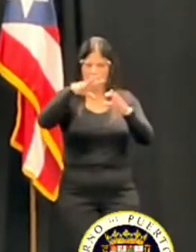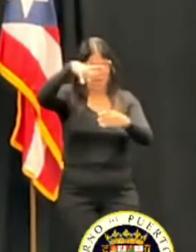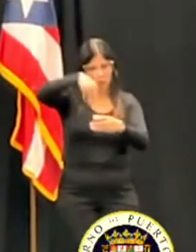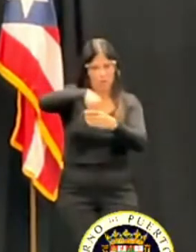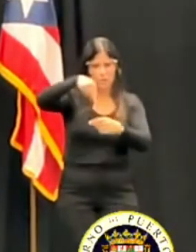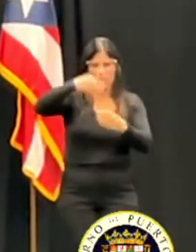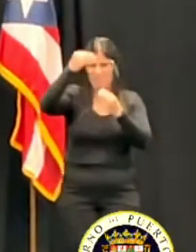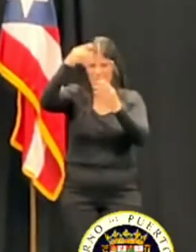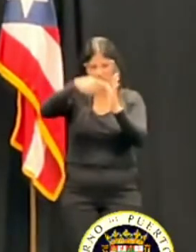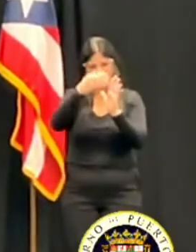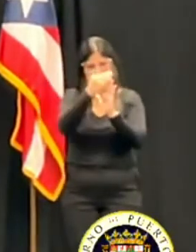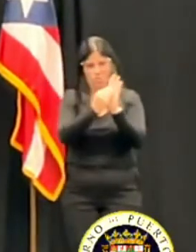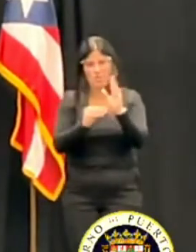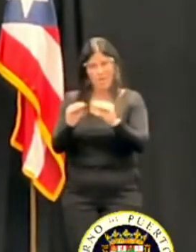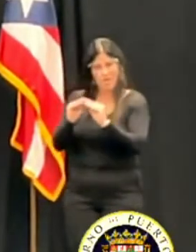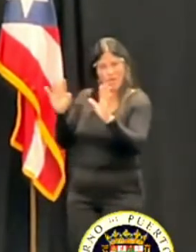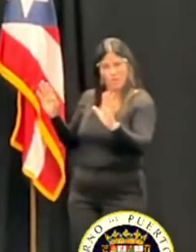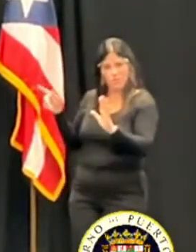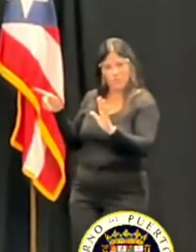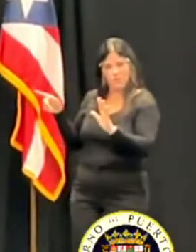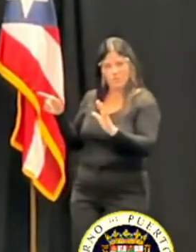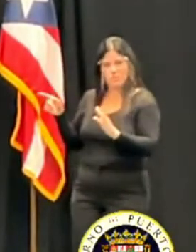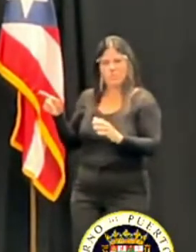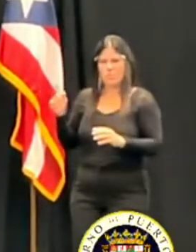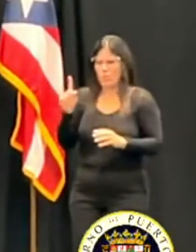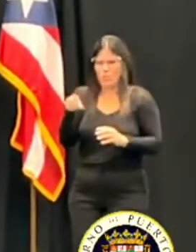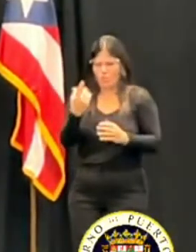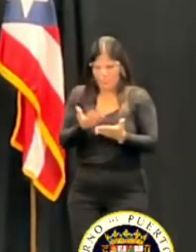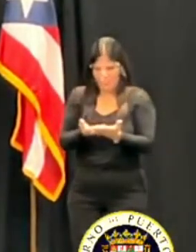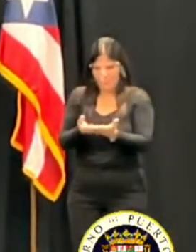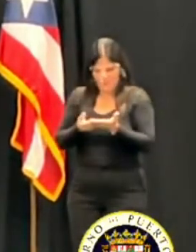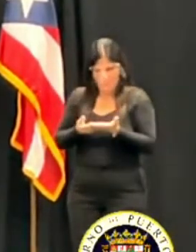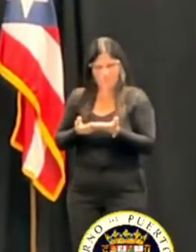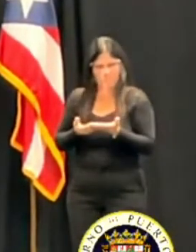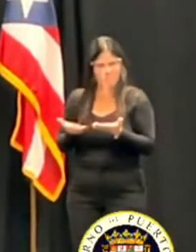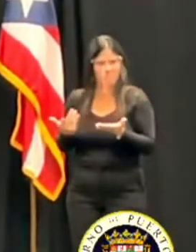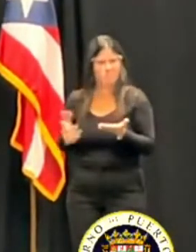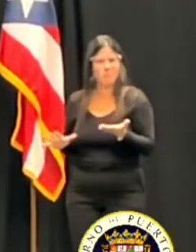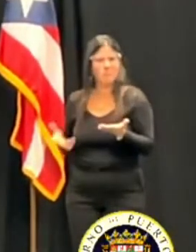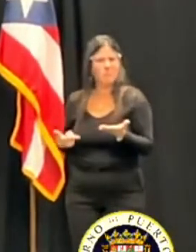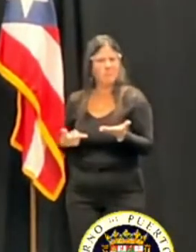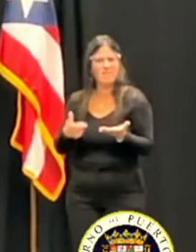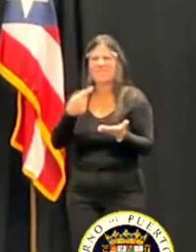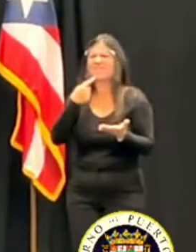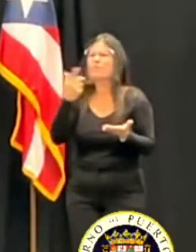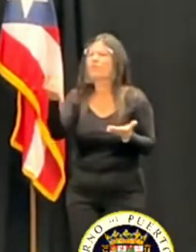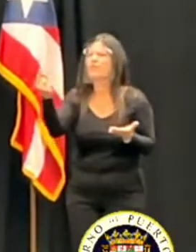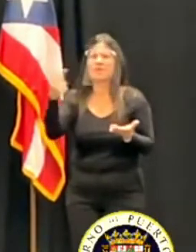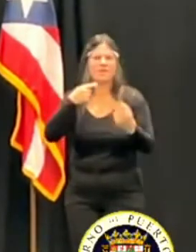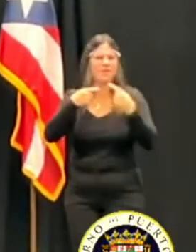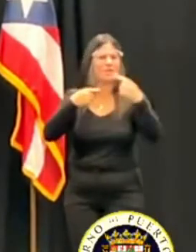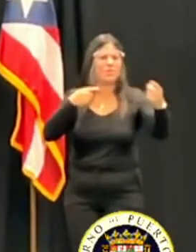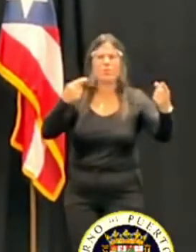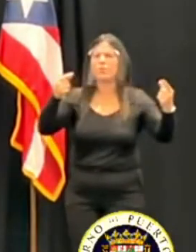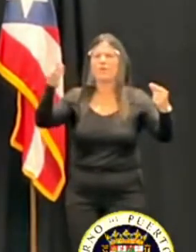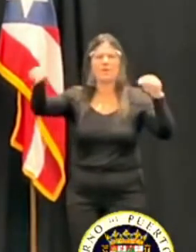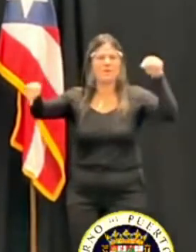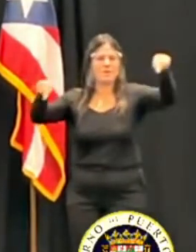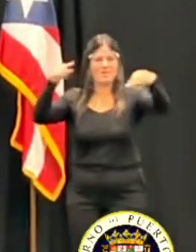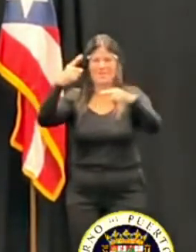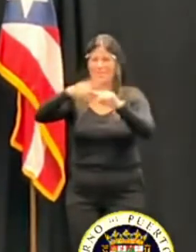Simplemente pues el municipio tal hizo tal cosa, pero no dice, no, se discutió con el alcalde